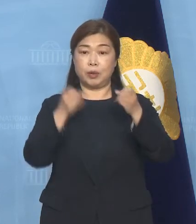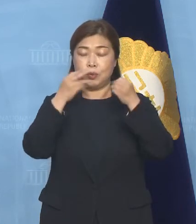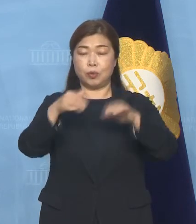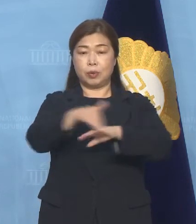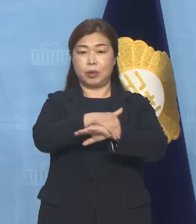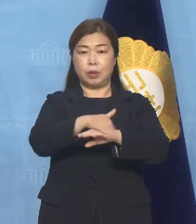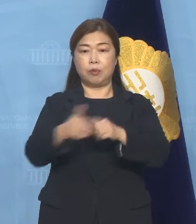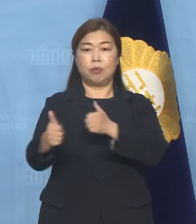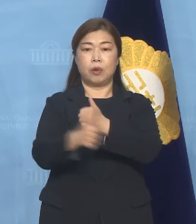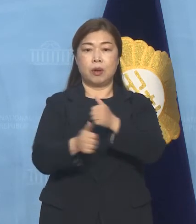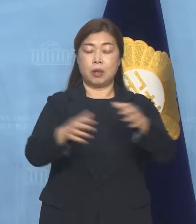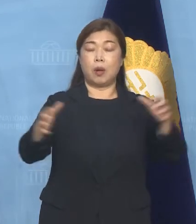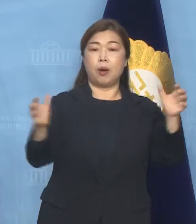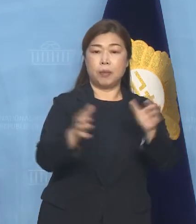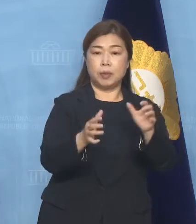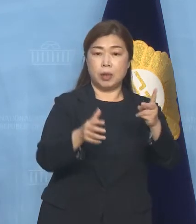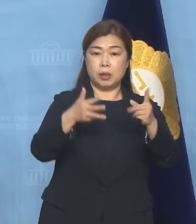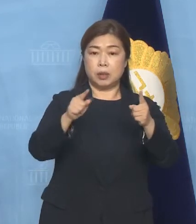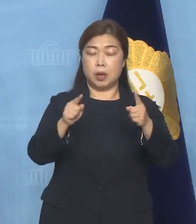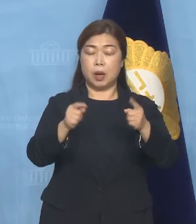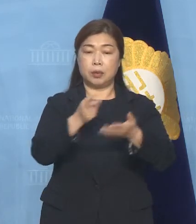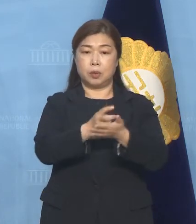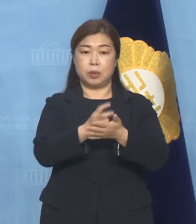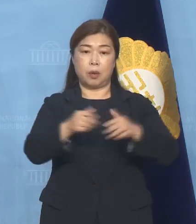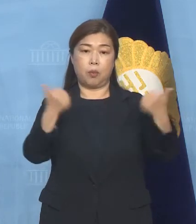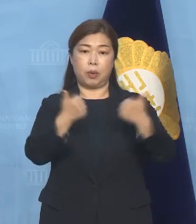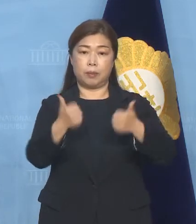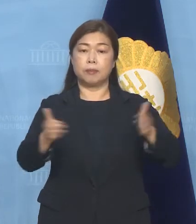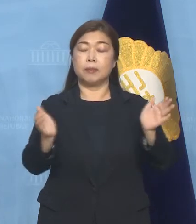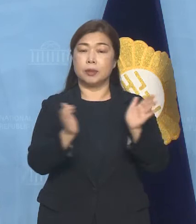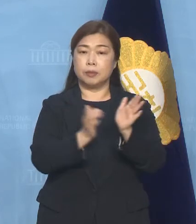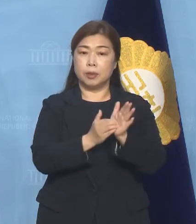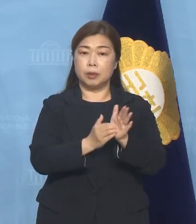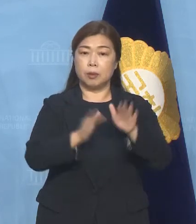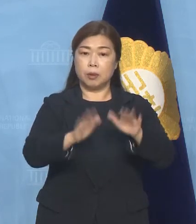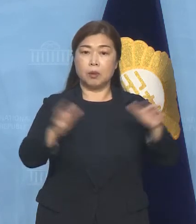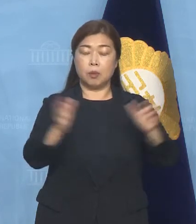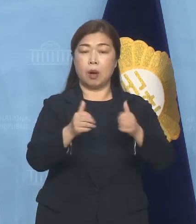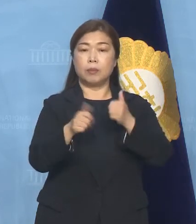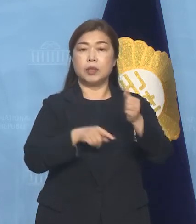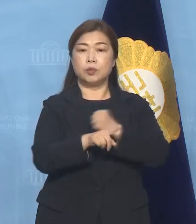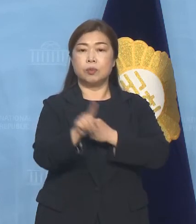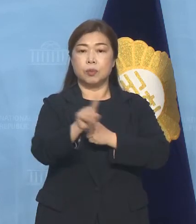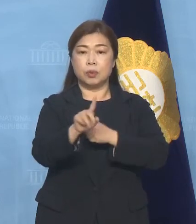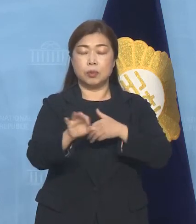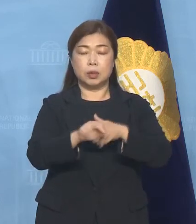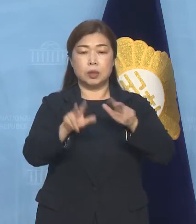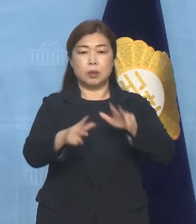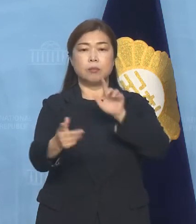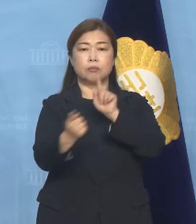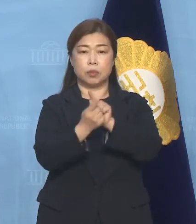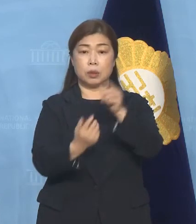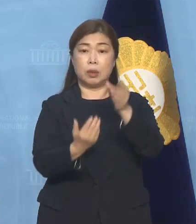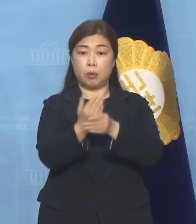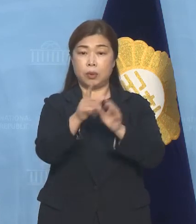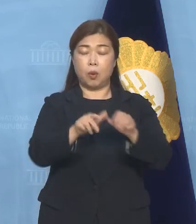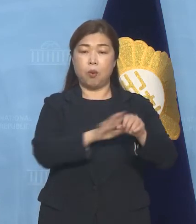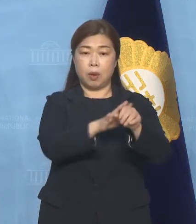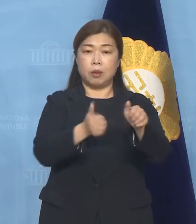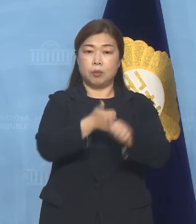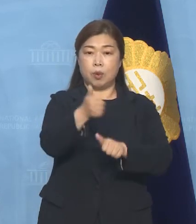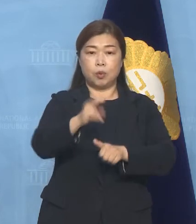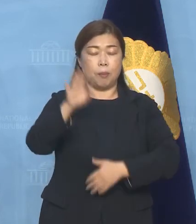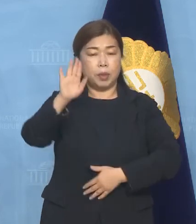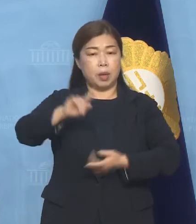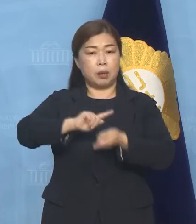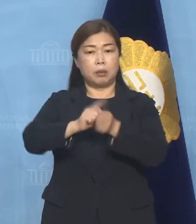하면서 제1차 전체 회의를 가졌습니다 통합 이유는 현재 당면한 코로나 극복과 미래